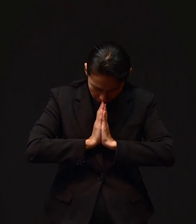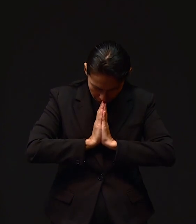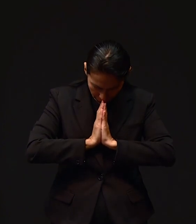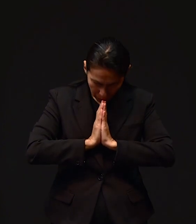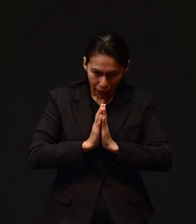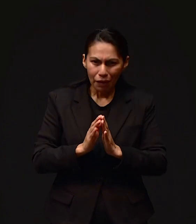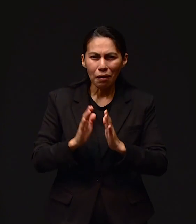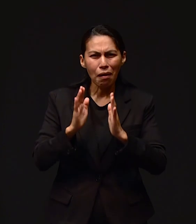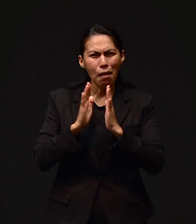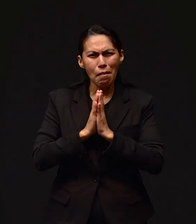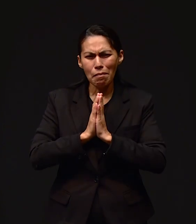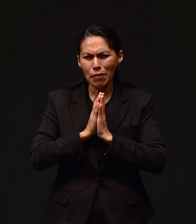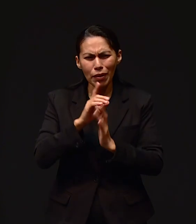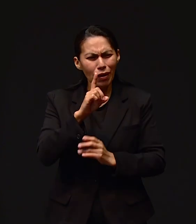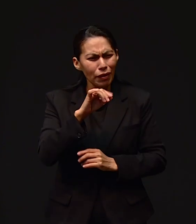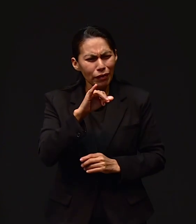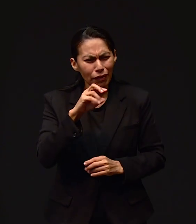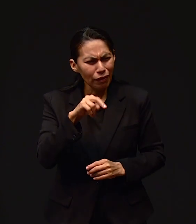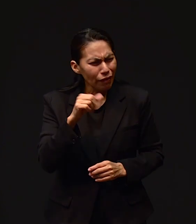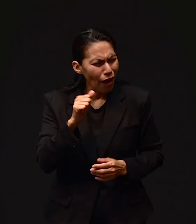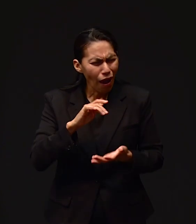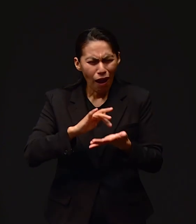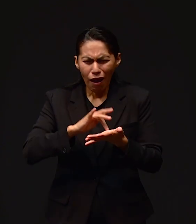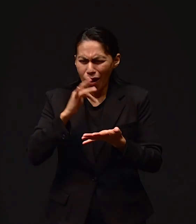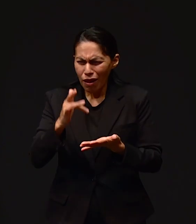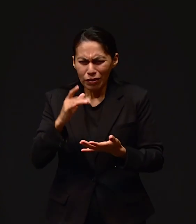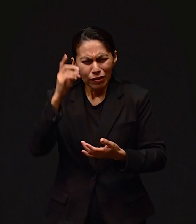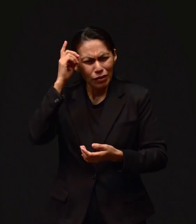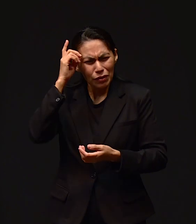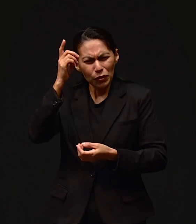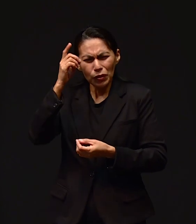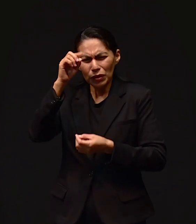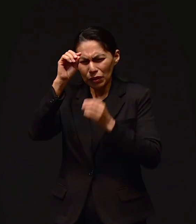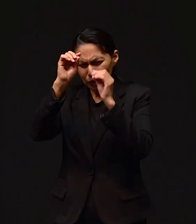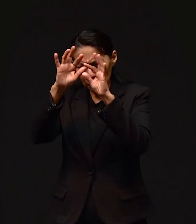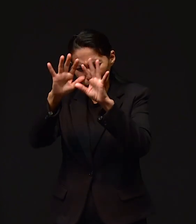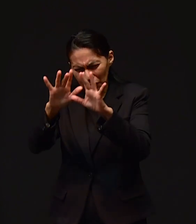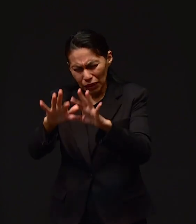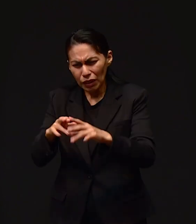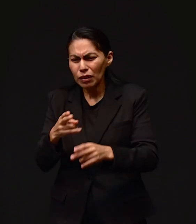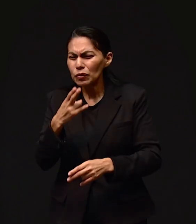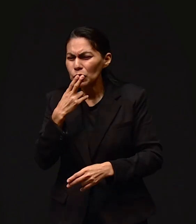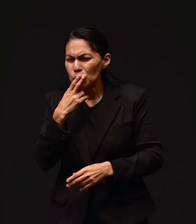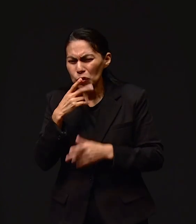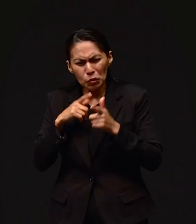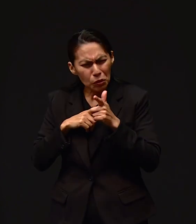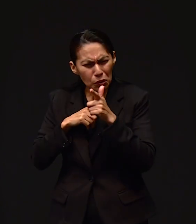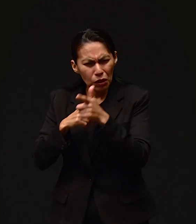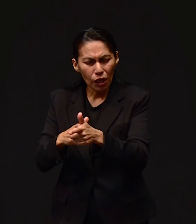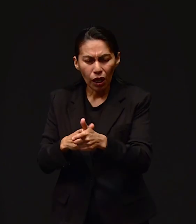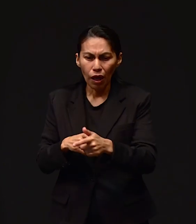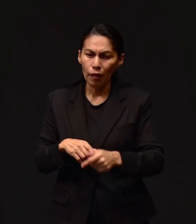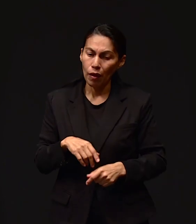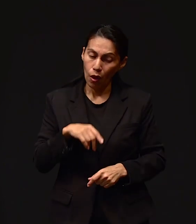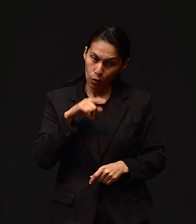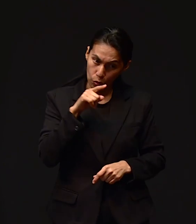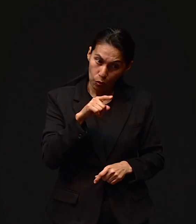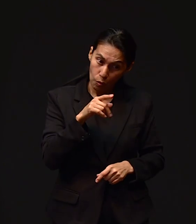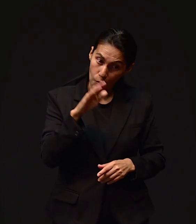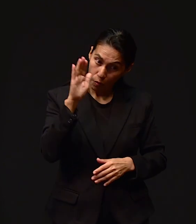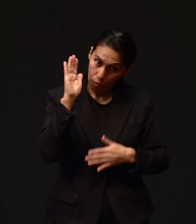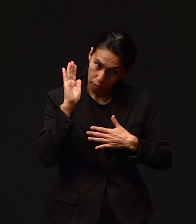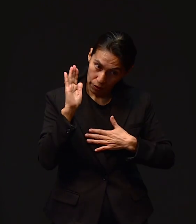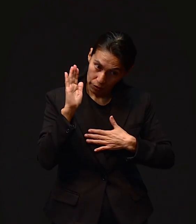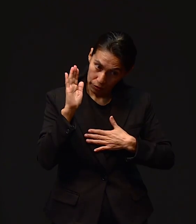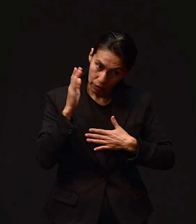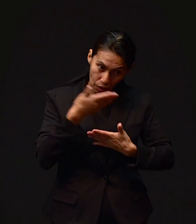Gracias Dina Por esa linda oración Que Dios te siga usando Como instrumento De su amor En este mundo Gracias Pastor Tú tienes una